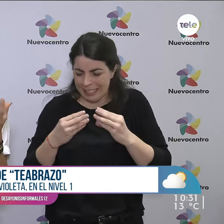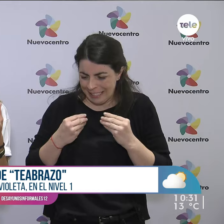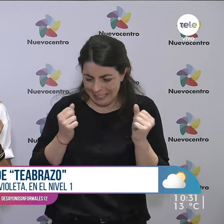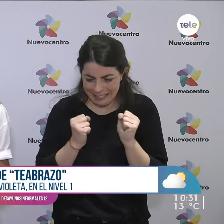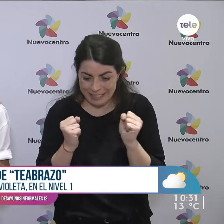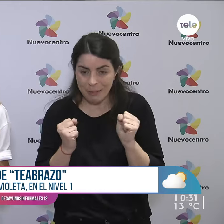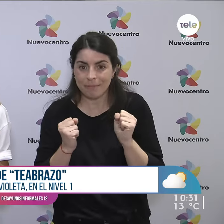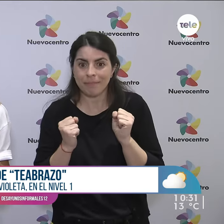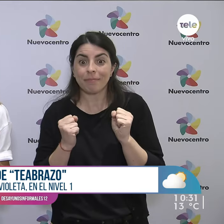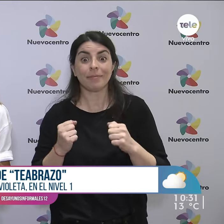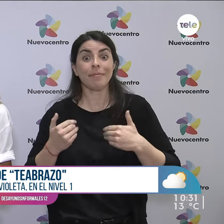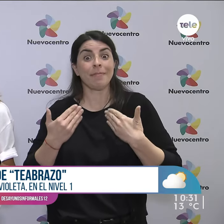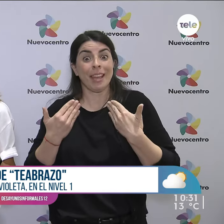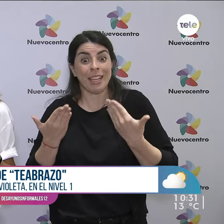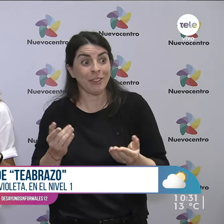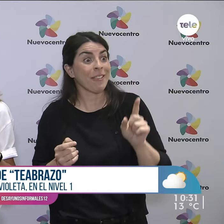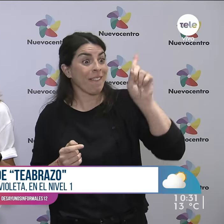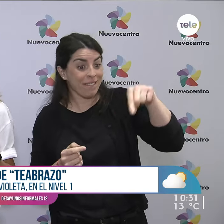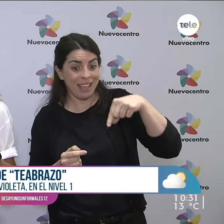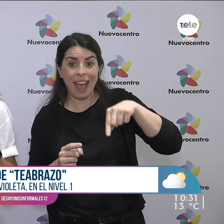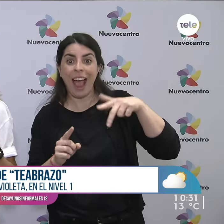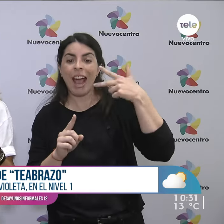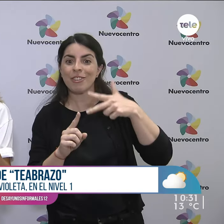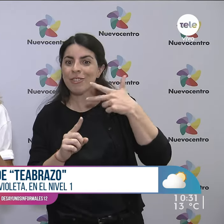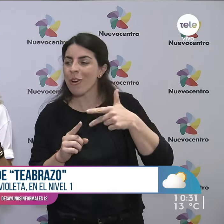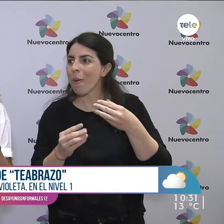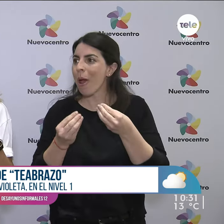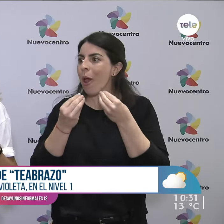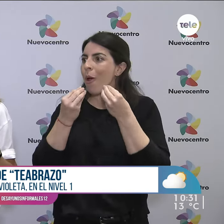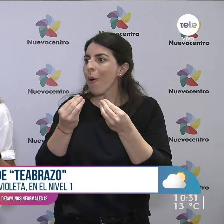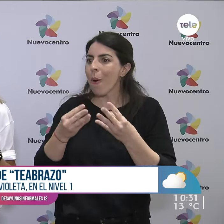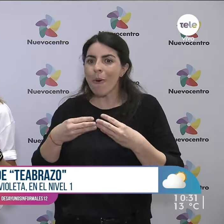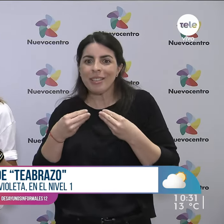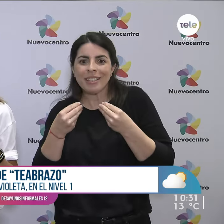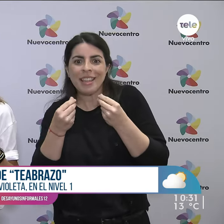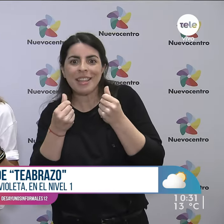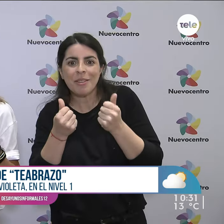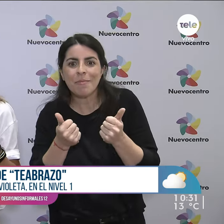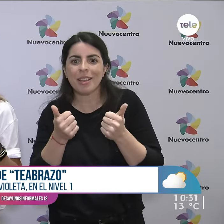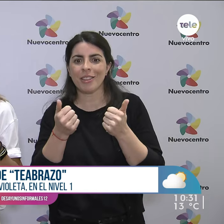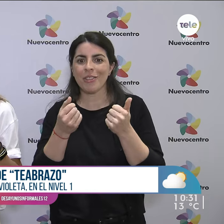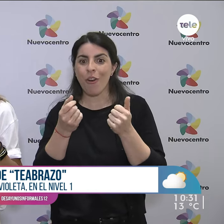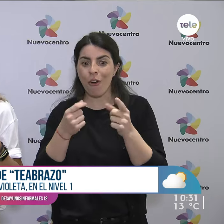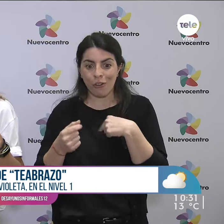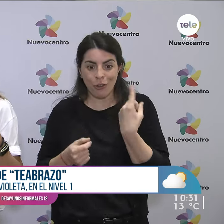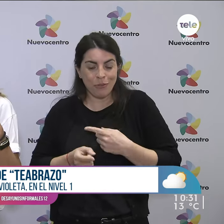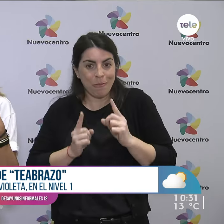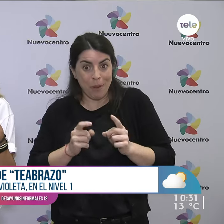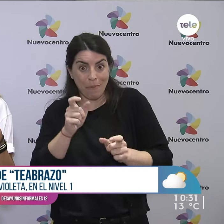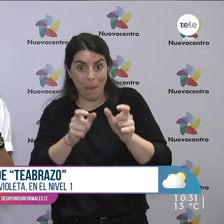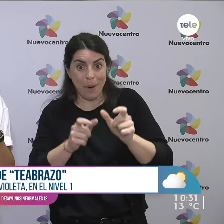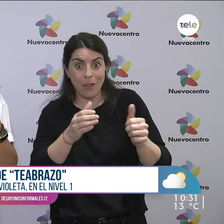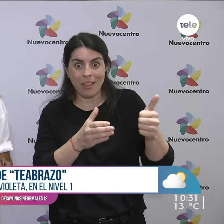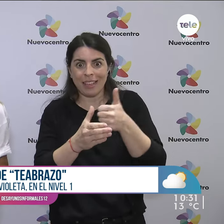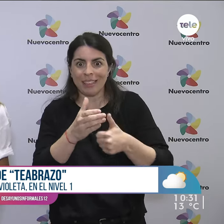ese espacio lo que van a conocer es justamente cómo se experimenta y cómo se procesa esa información. De esa